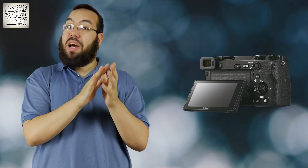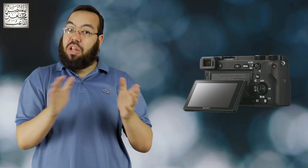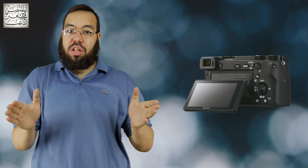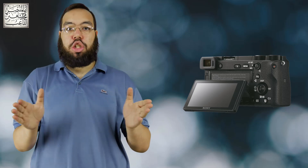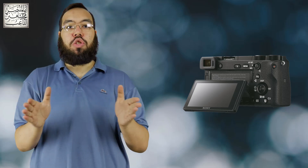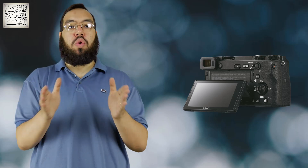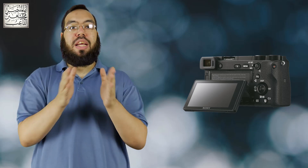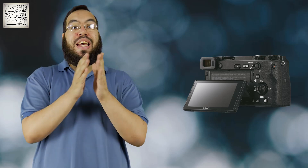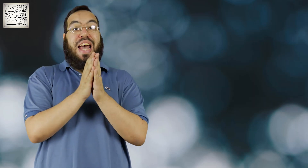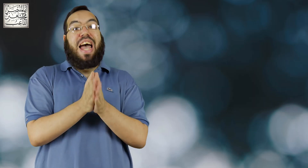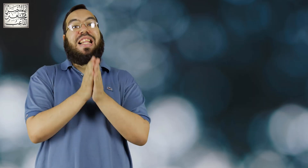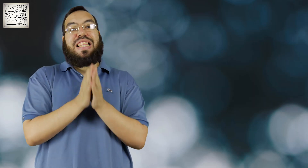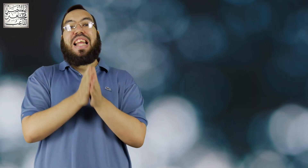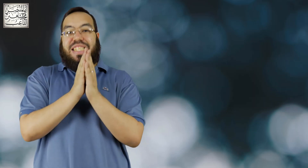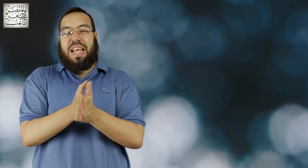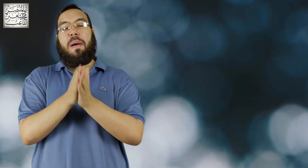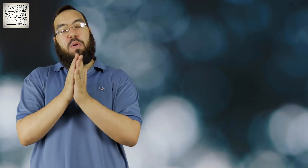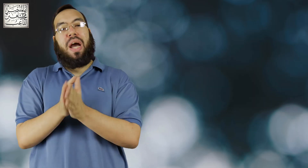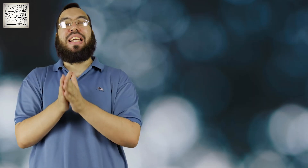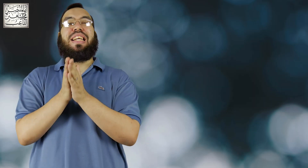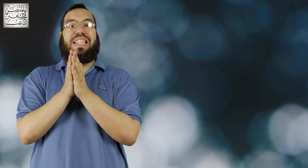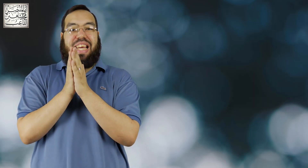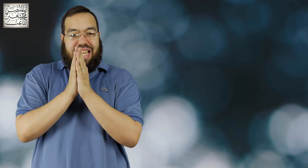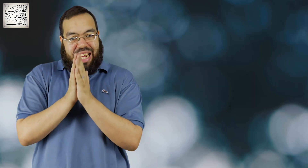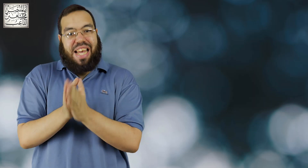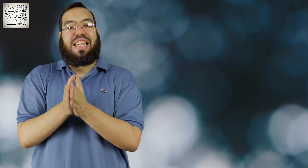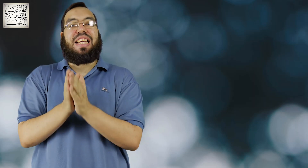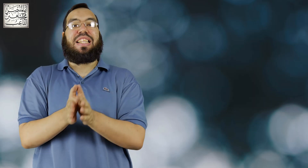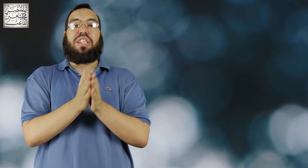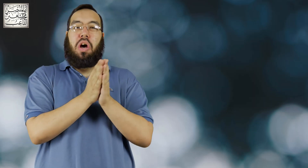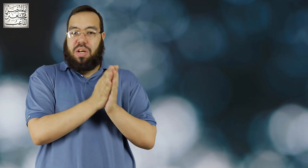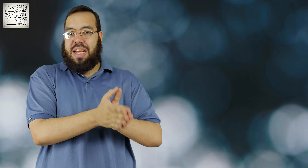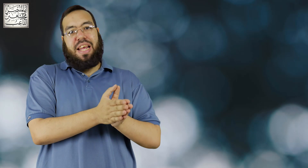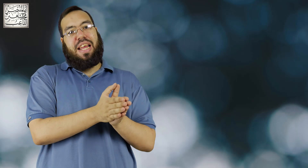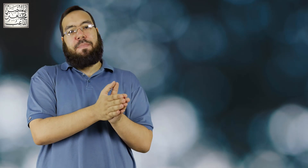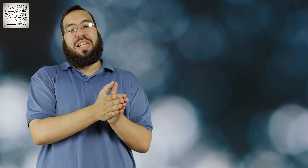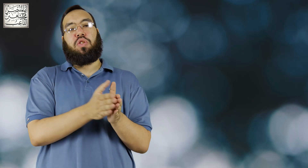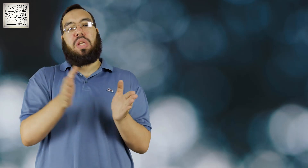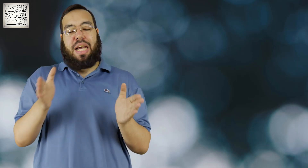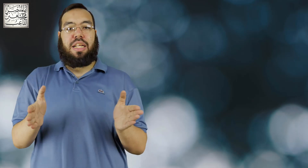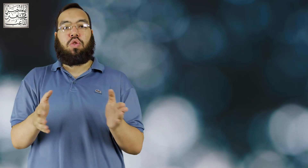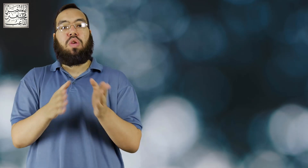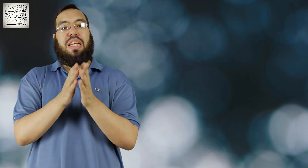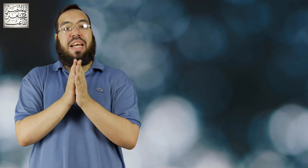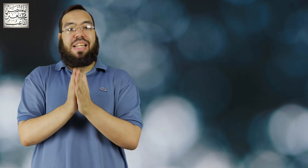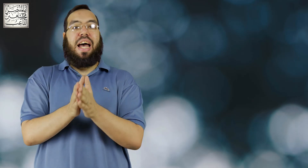ما اخترتش السوني هل ده السبب الوحيد اللي يخليك تختار الباناسونيك على السوني لا